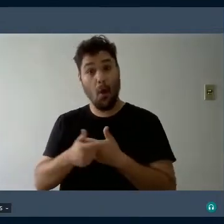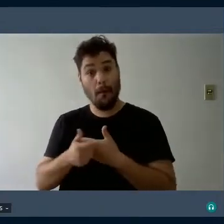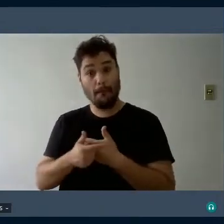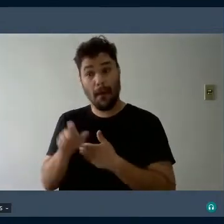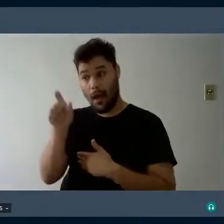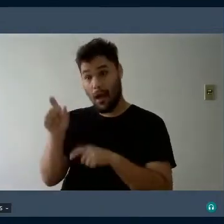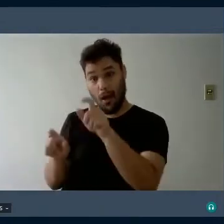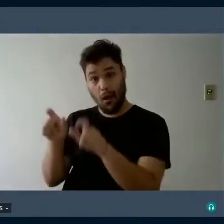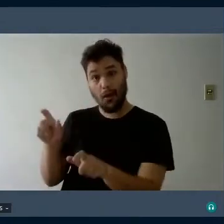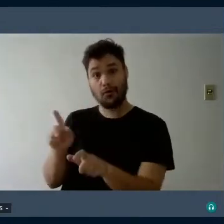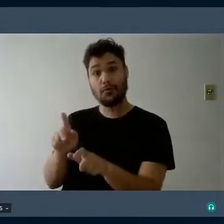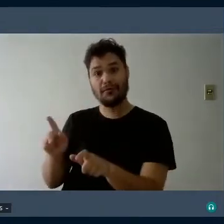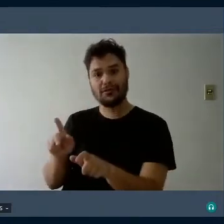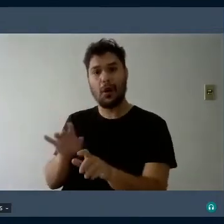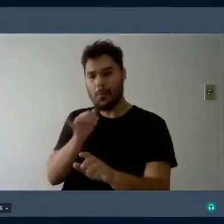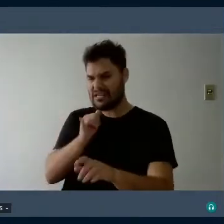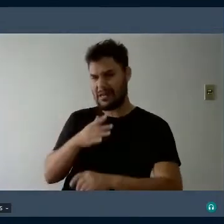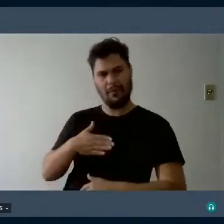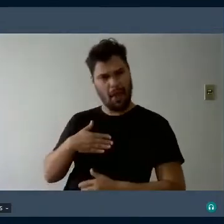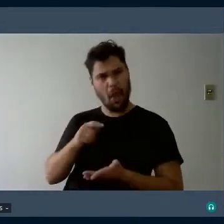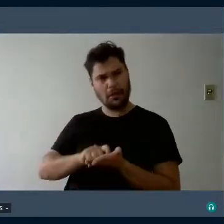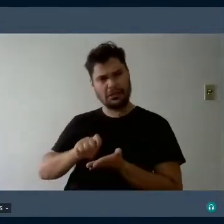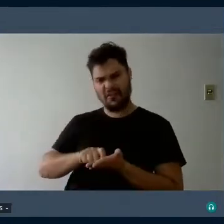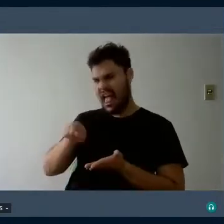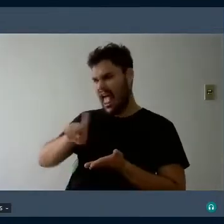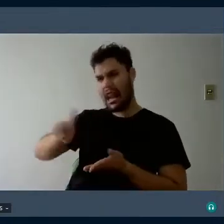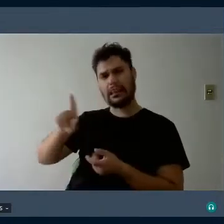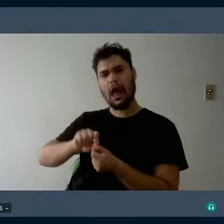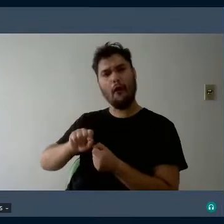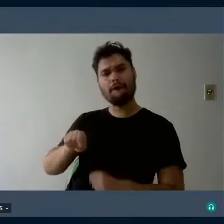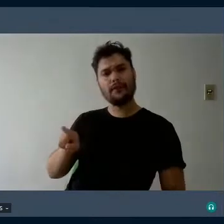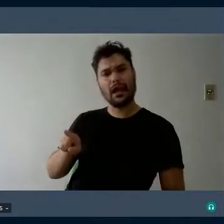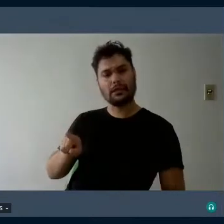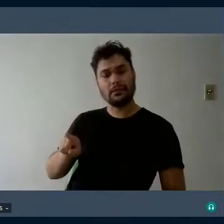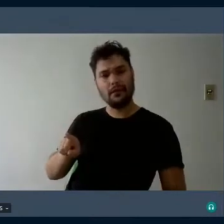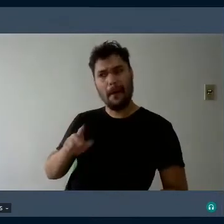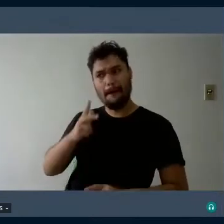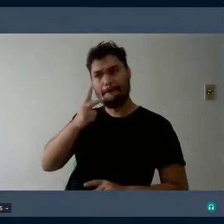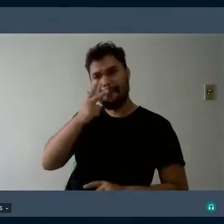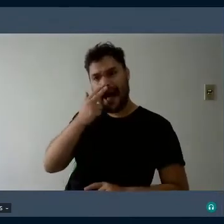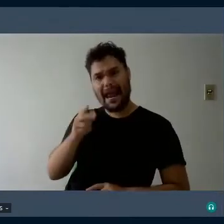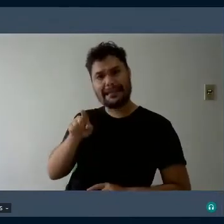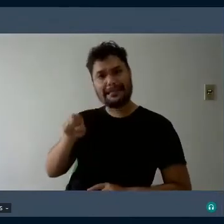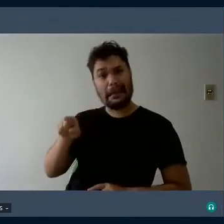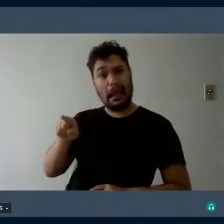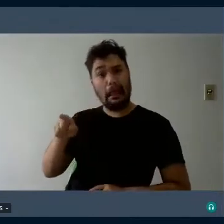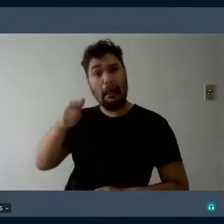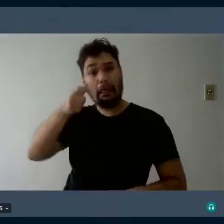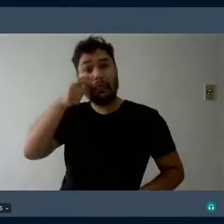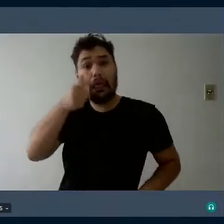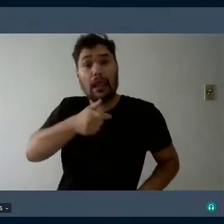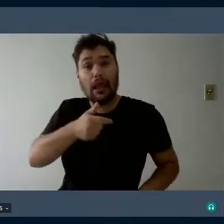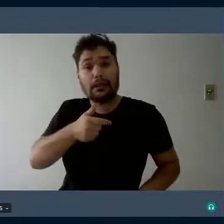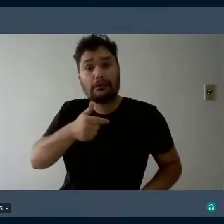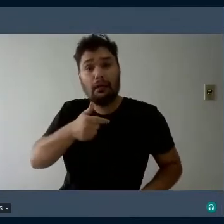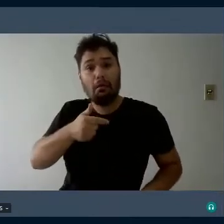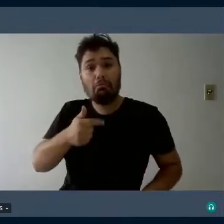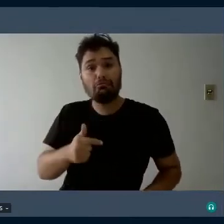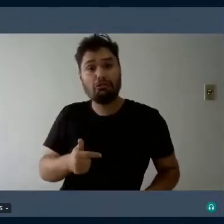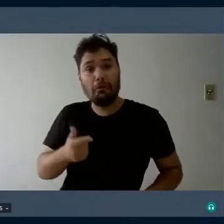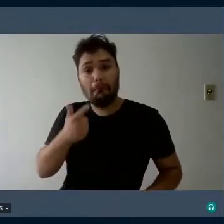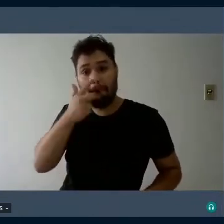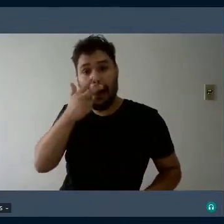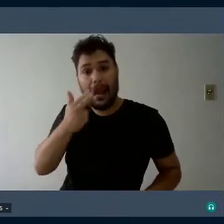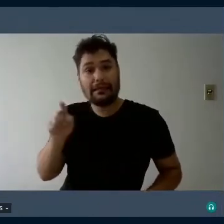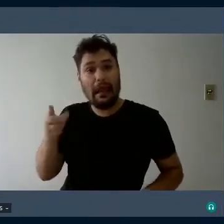eu de fora falo elas não fizeram e às vezes pode ficar do tipo como se elas não tivessem interesse e às vezes foi o fato assim